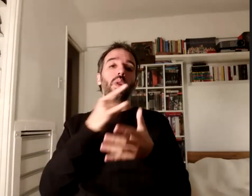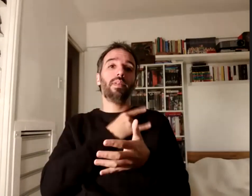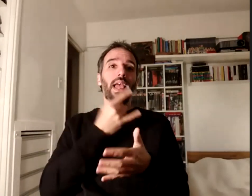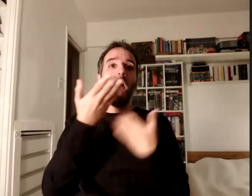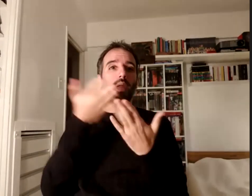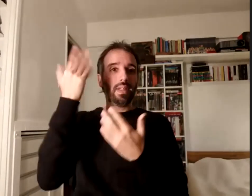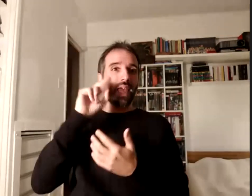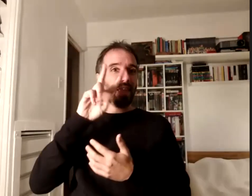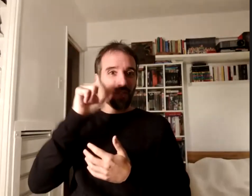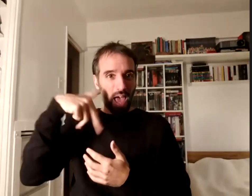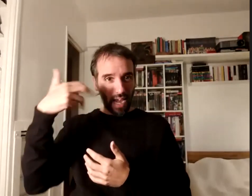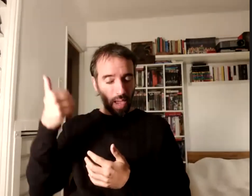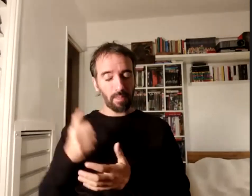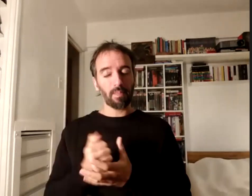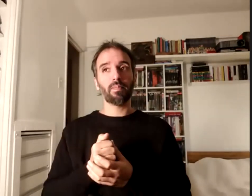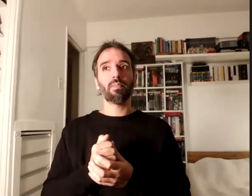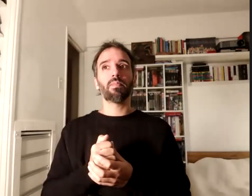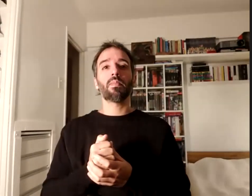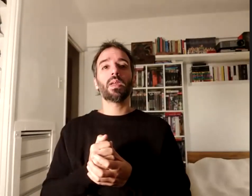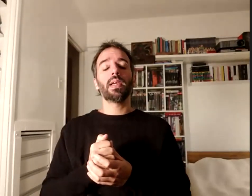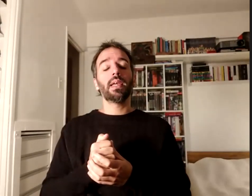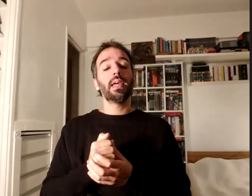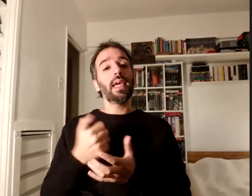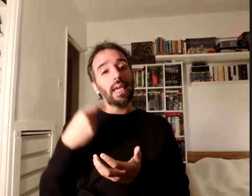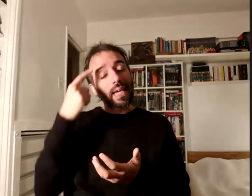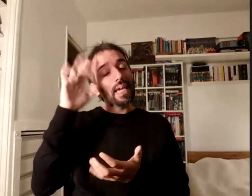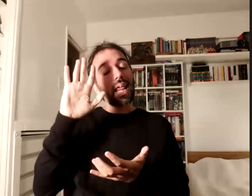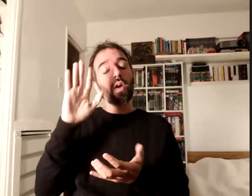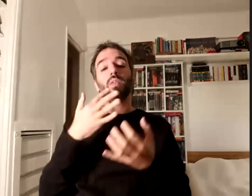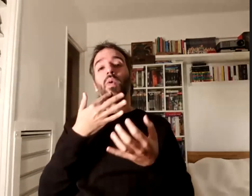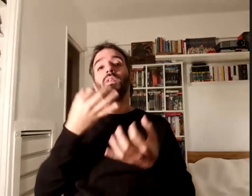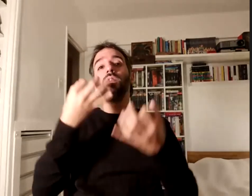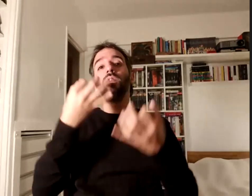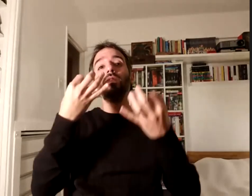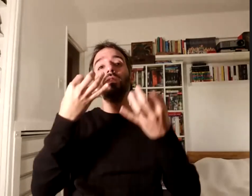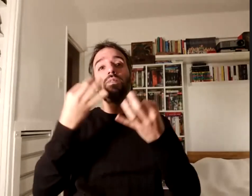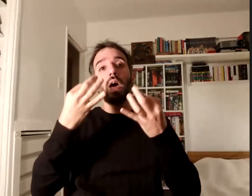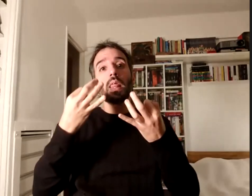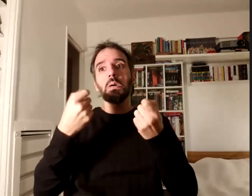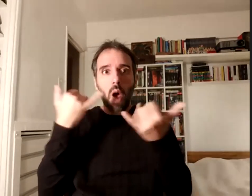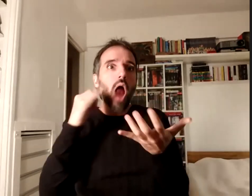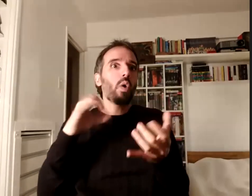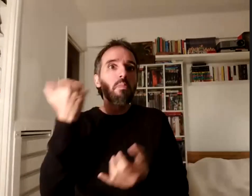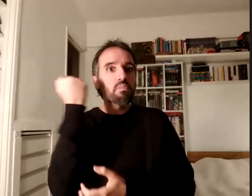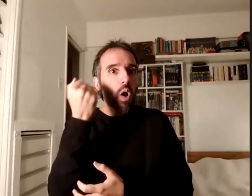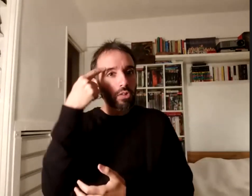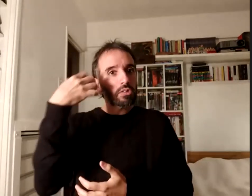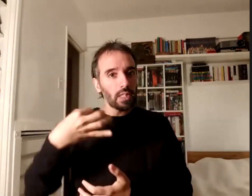bueno, creo que es un verdadero aporte y también, insisto, una producción